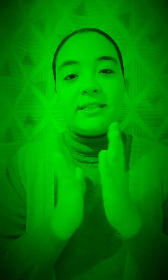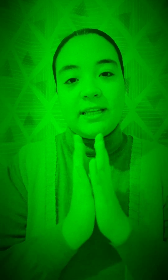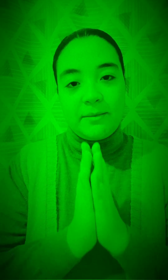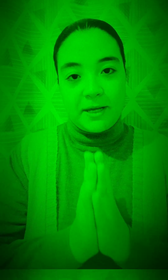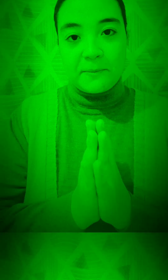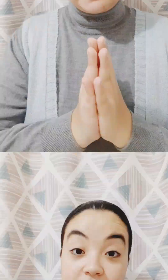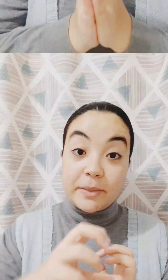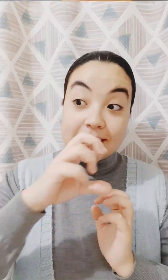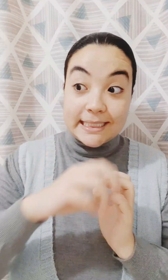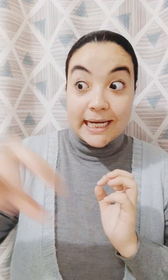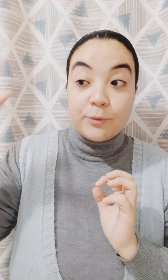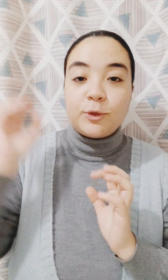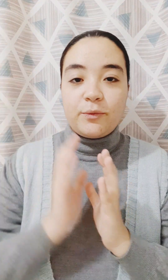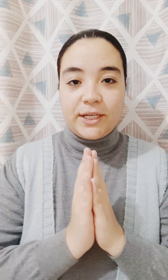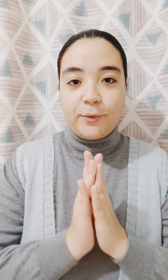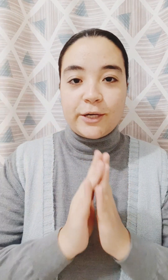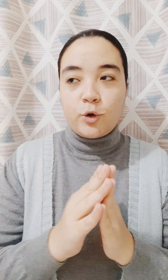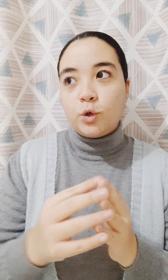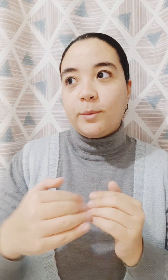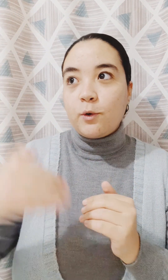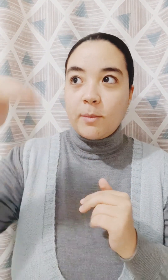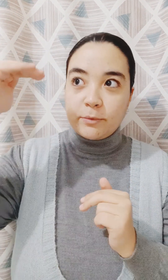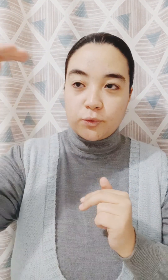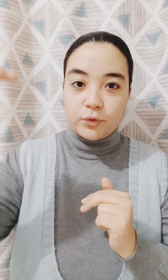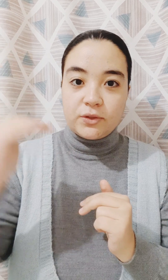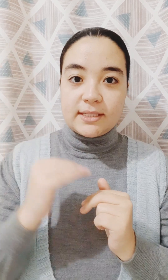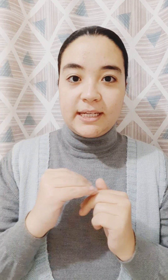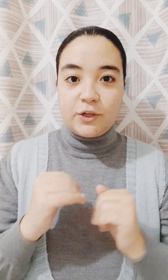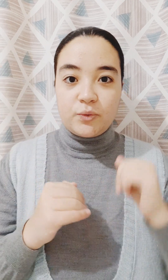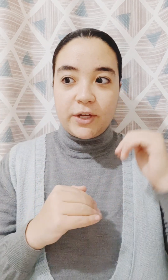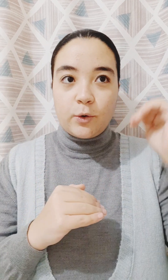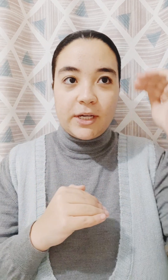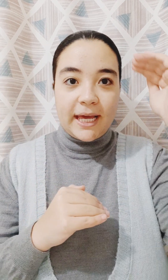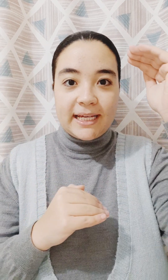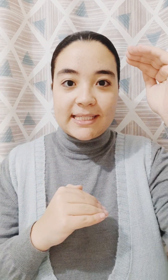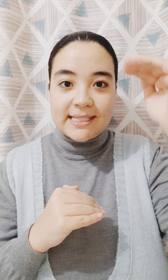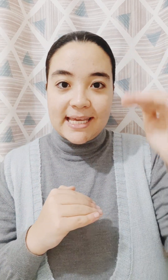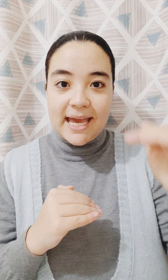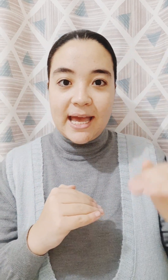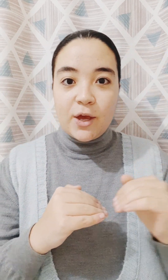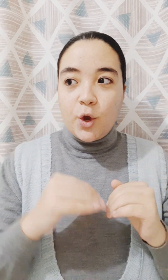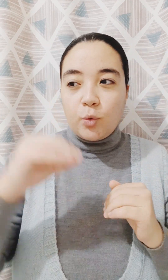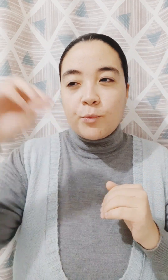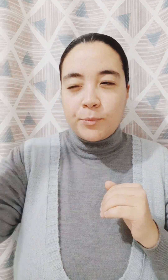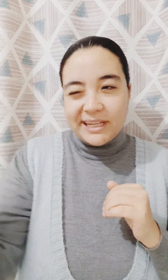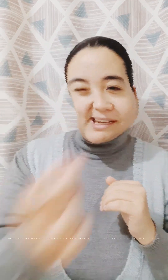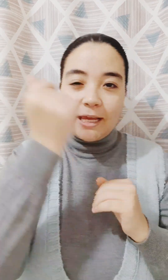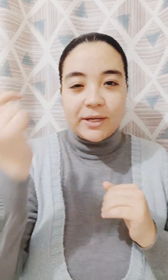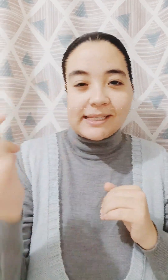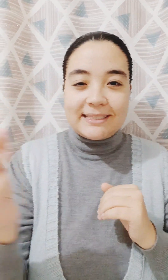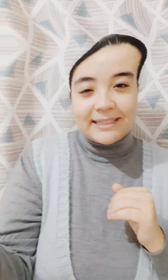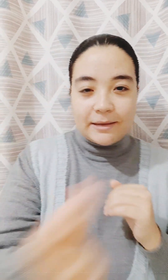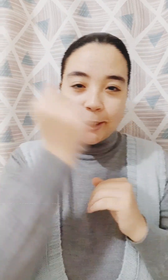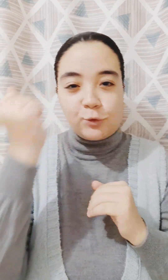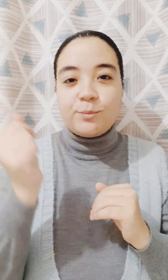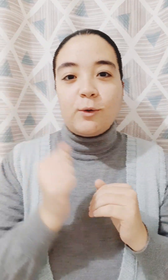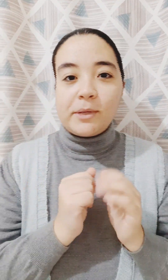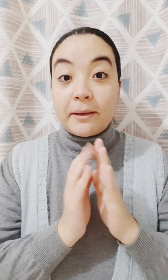قاوية ناس كتير قوي بتوع فيها. وهي انه عدوا بقى وهم بيشوفوا شريط السنة يشوفوا ايه كل الحاجات السيئة. وممكن الحلو ايه تعدي كده ايه ما ياخدوش بالهم منها.